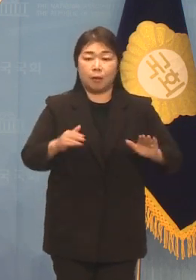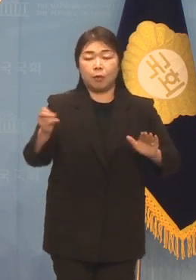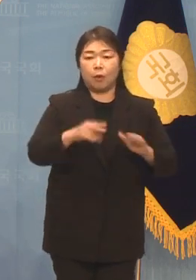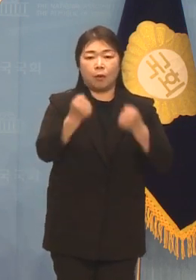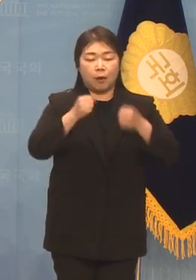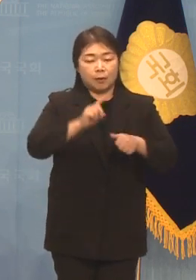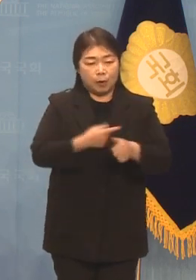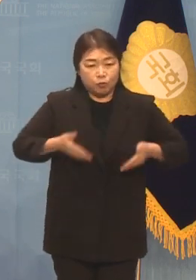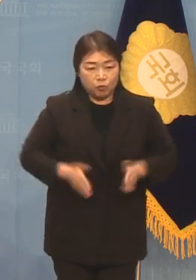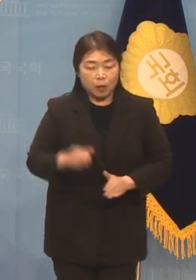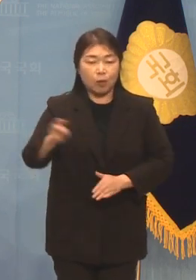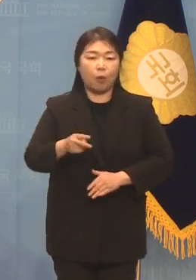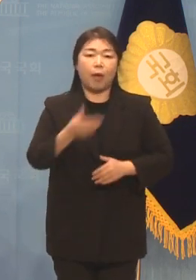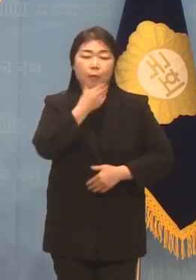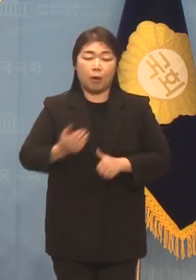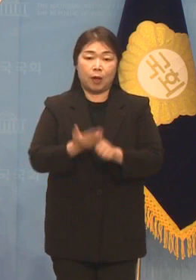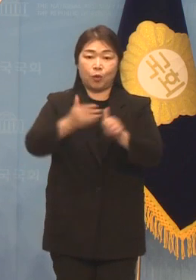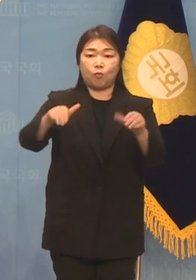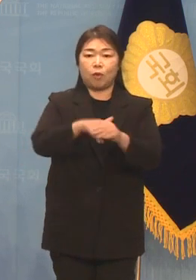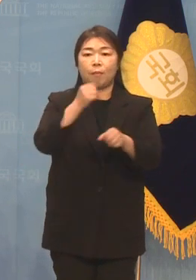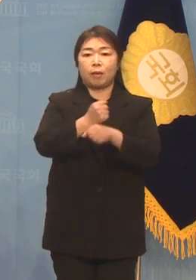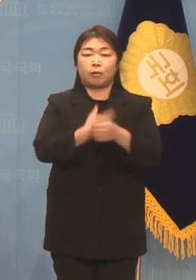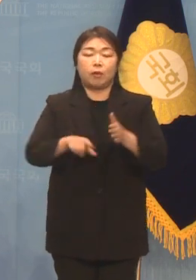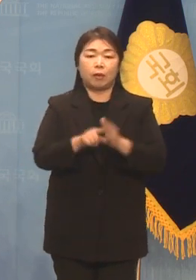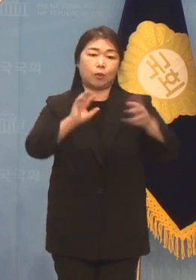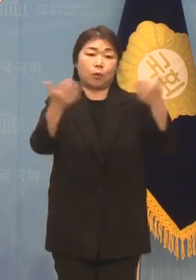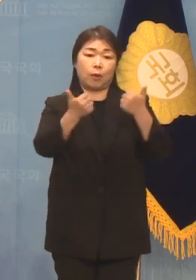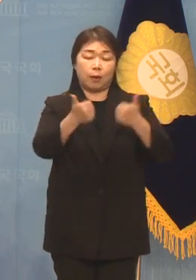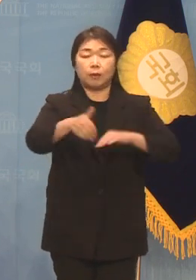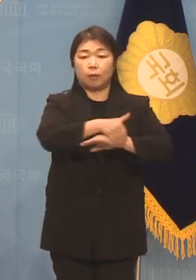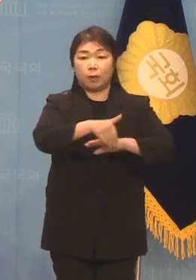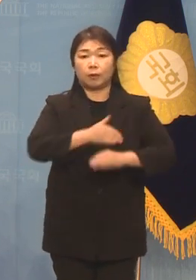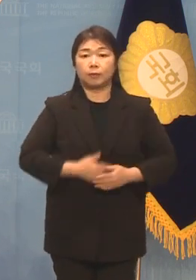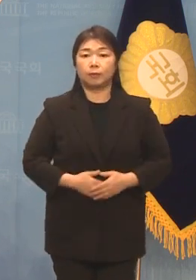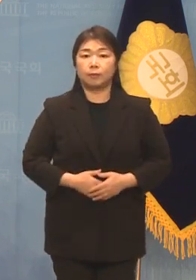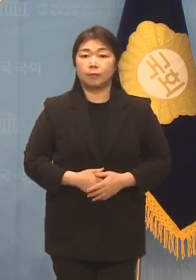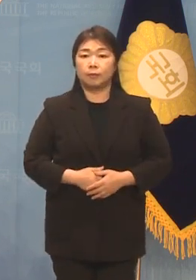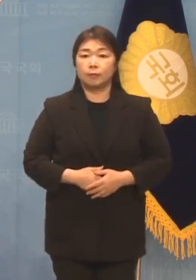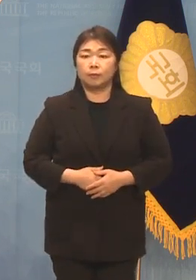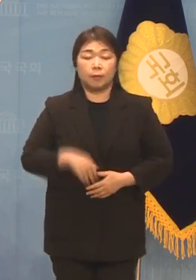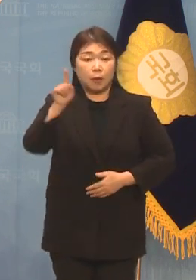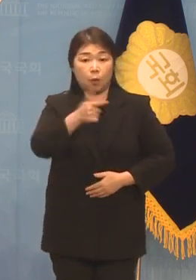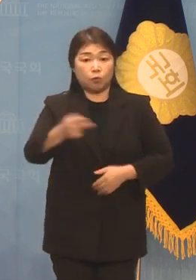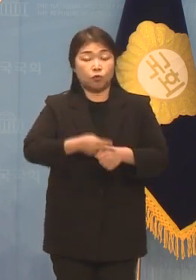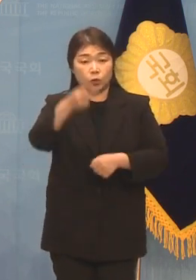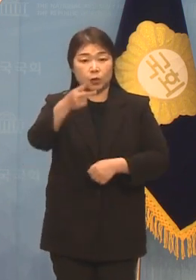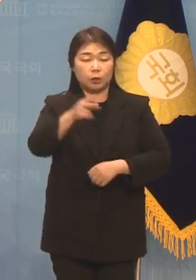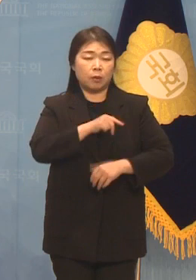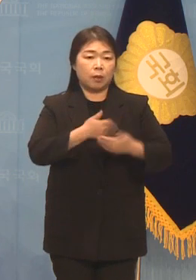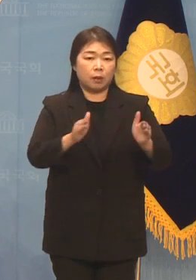자연출산과 행복한 양육문화 만들기 토론회가 진행될 예정입니다. 또 내일 오후 2시